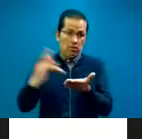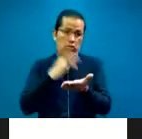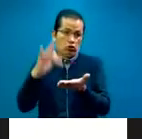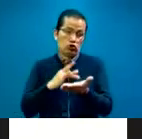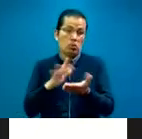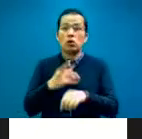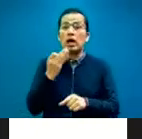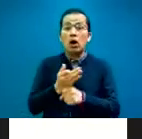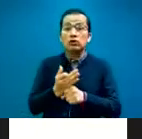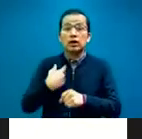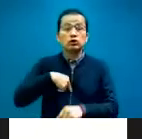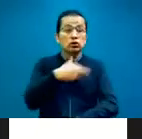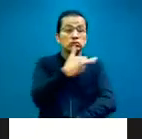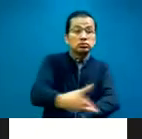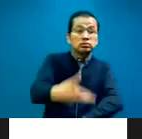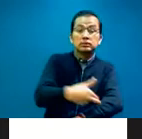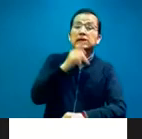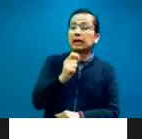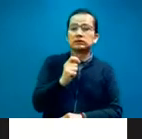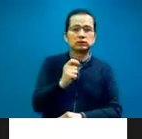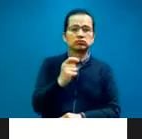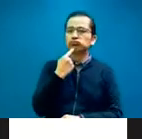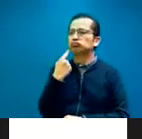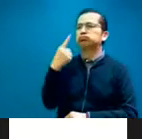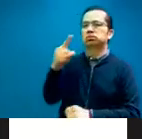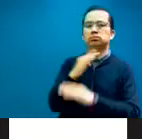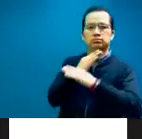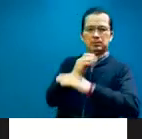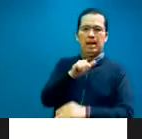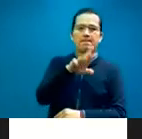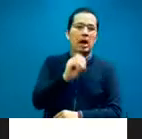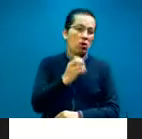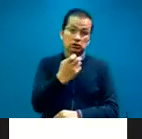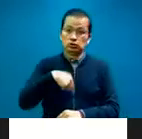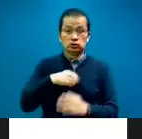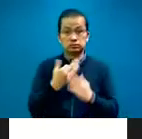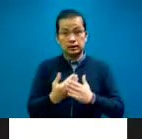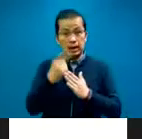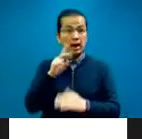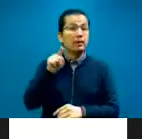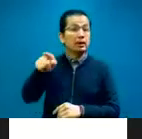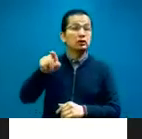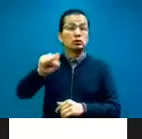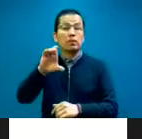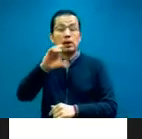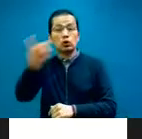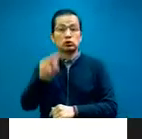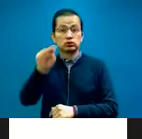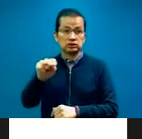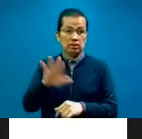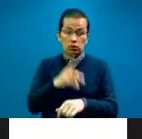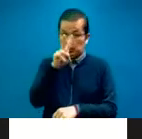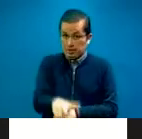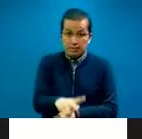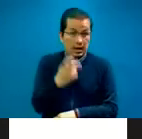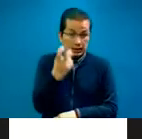amparo, todo está en las manos de los tribunales colegiados y de la Suprema Corte de Justicia de la Nación, porque los derechos que nos están violando son de esa